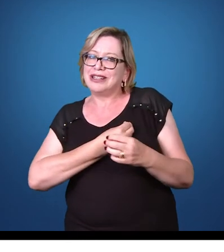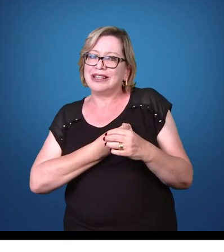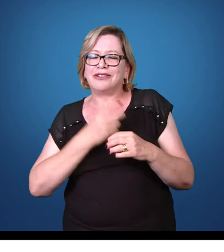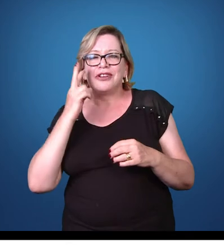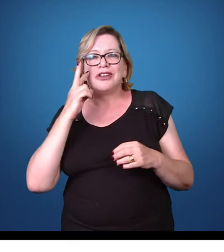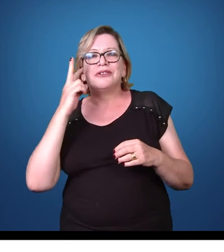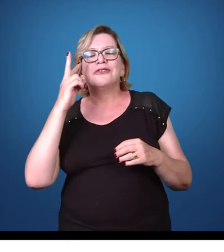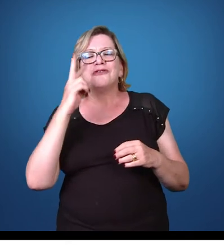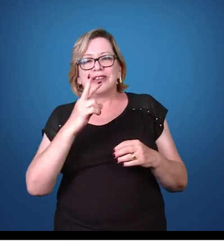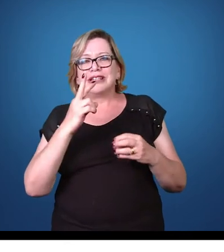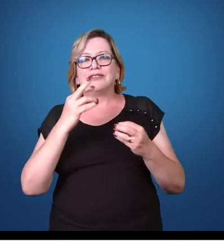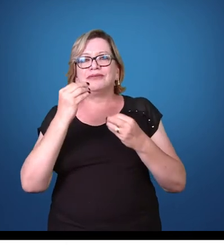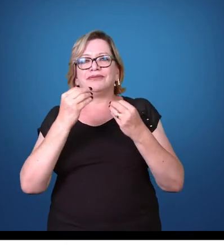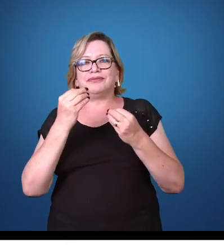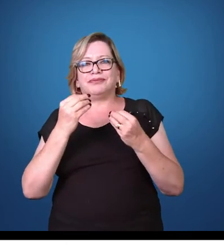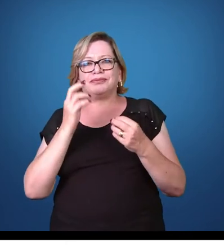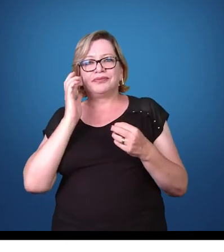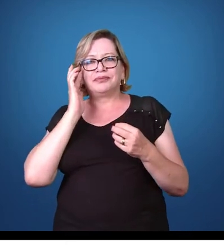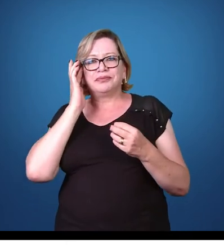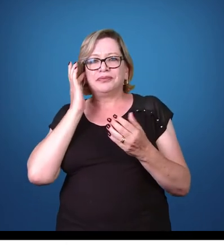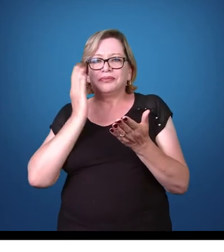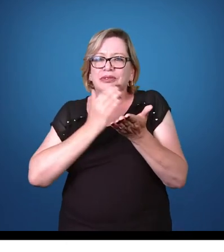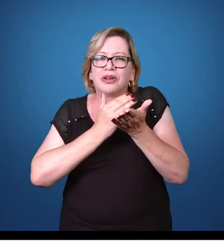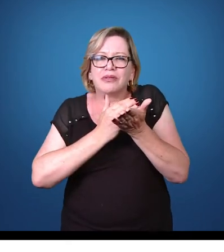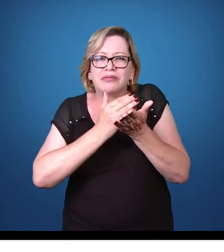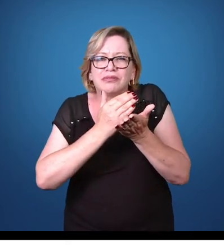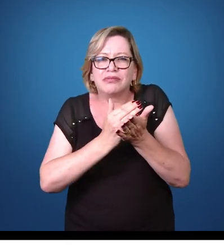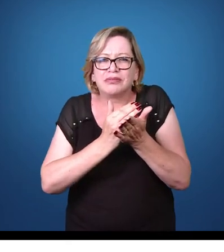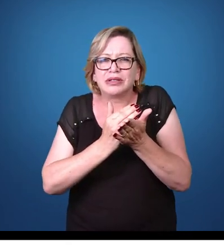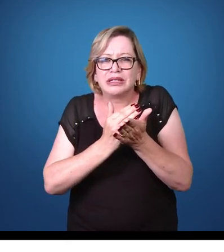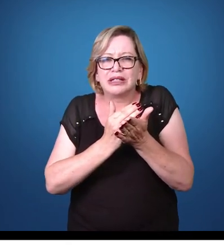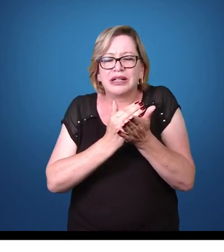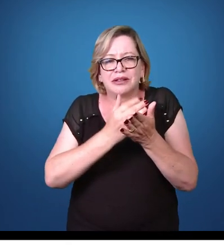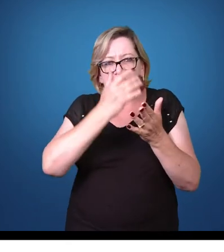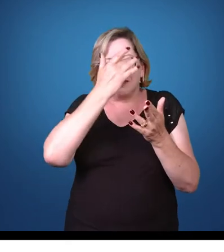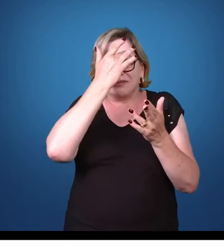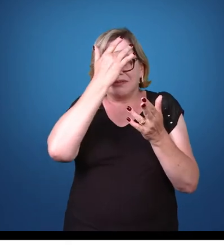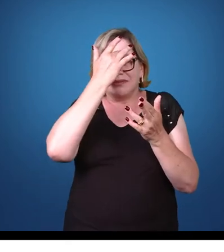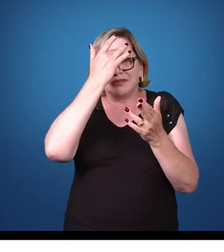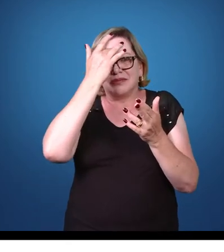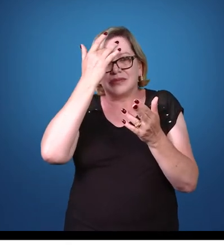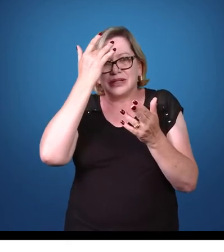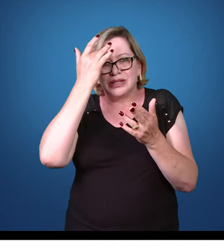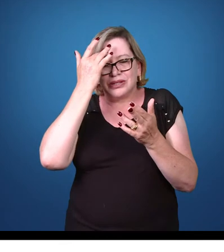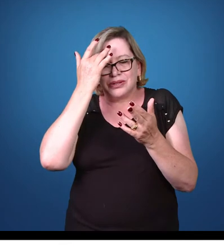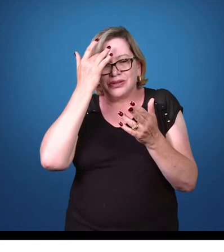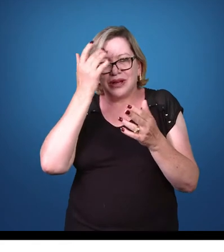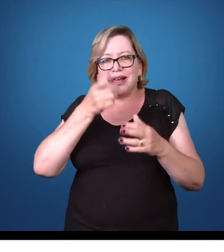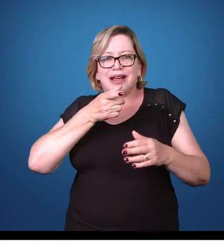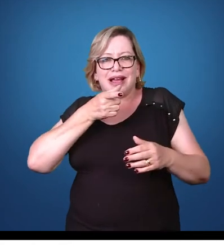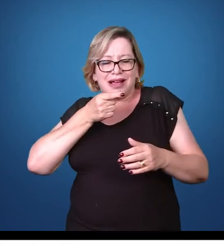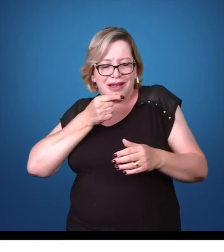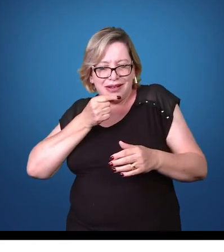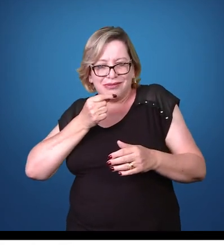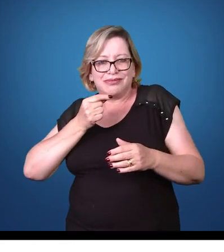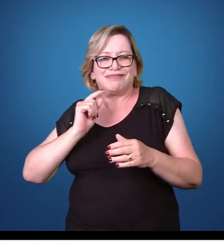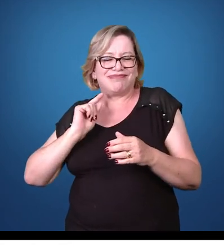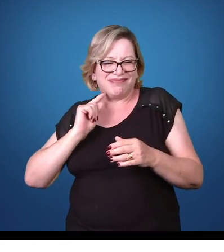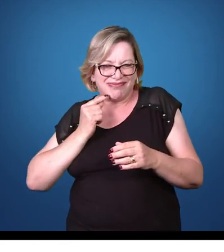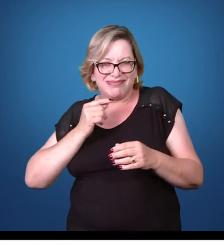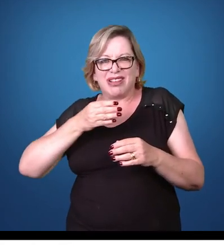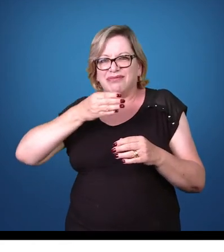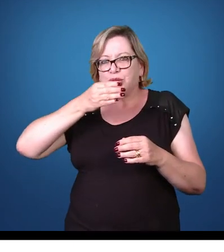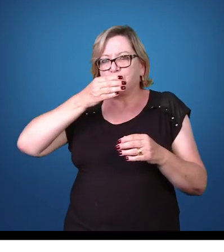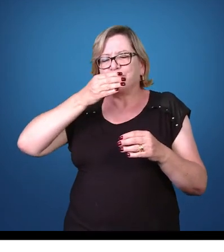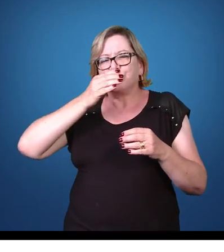giardia-lâmbia. O ciclo inicia-se pelo homem, ele se contamina pela ingestão de água e alimentos contaminados